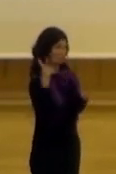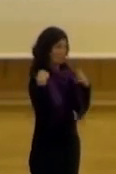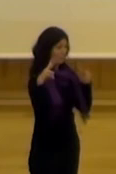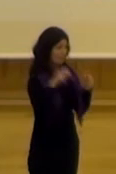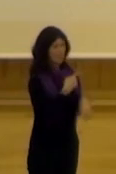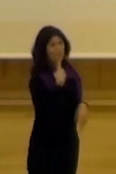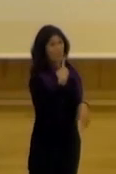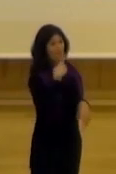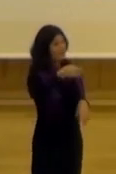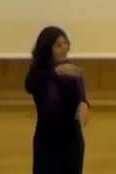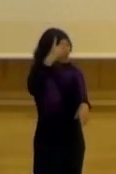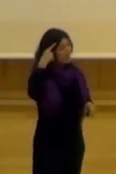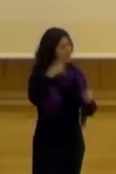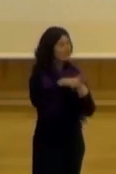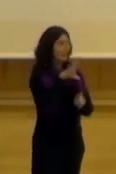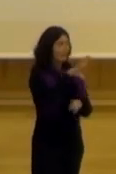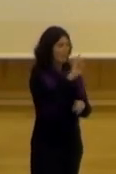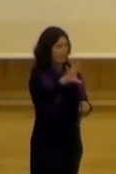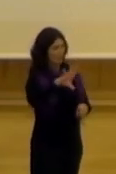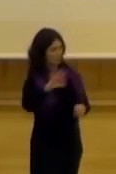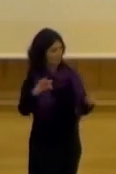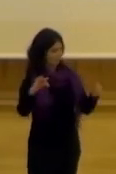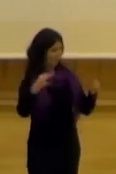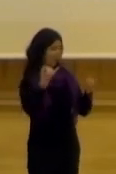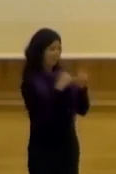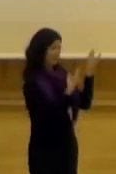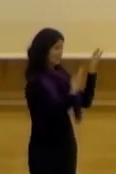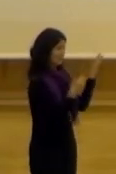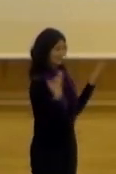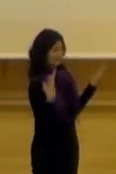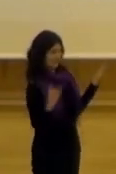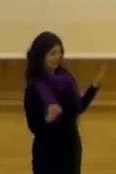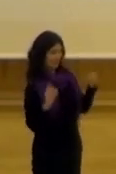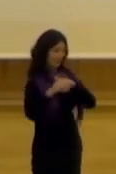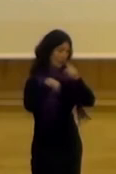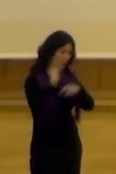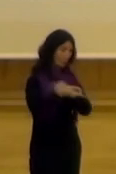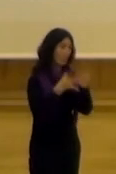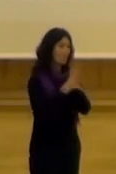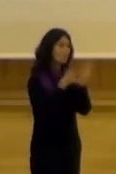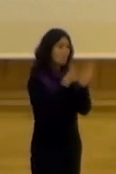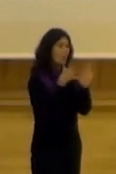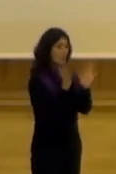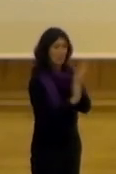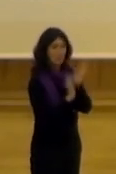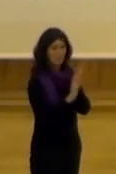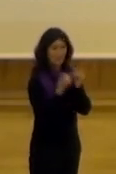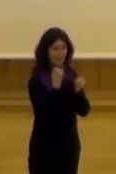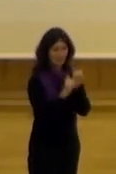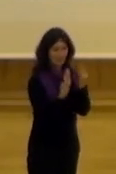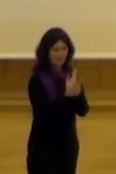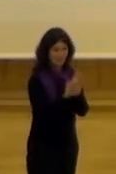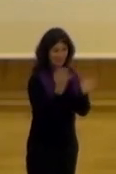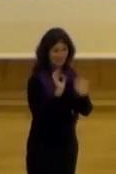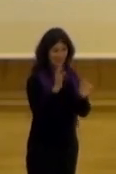comentaste que la idea principal era que fueran 50-50 y que al final solo 70-30 luego explico por qué creo que no lo han